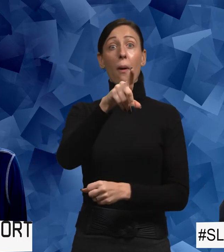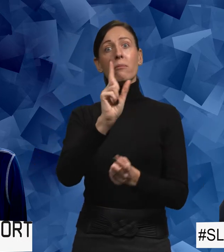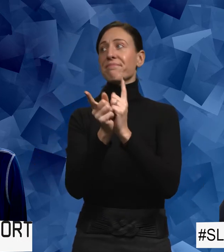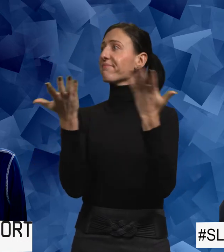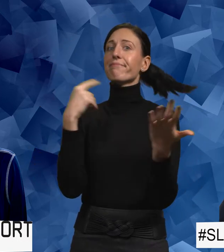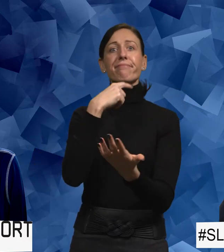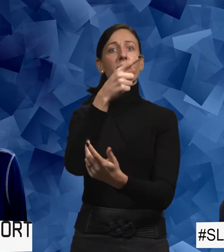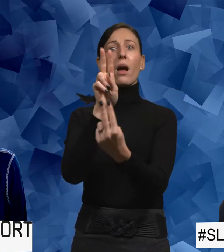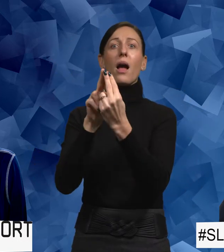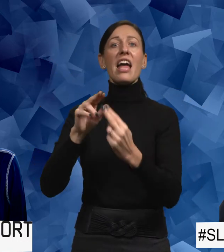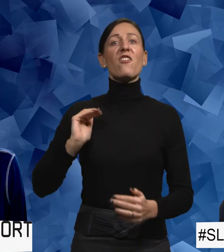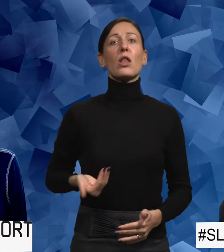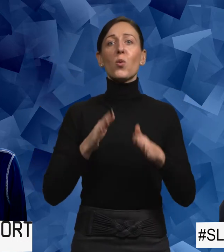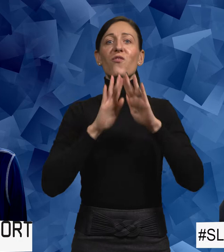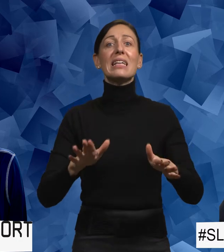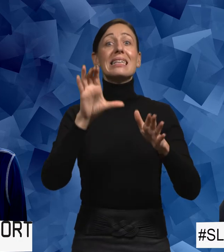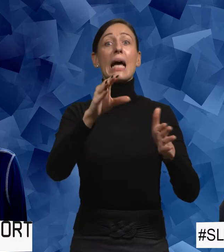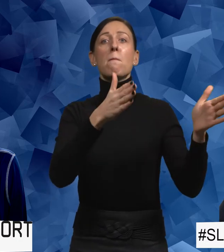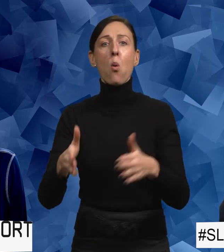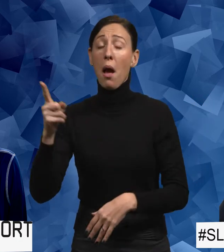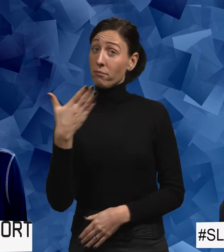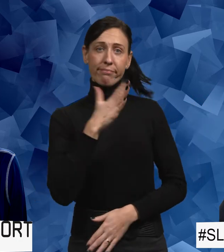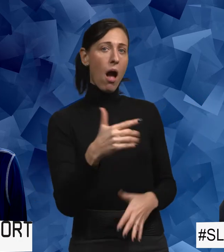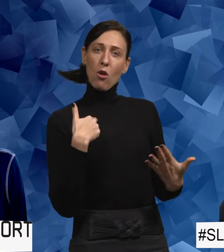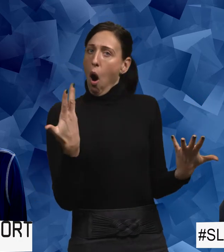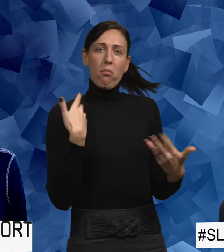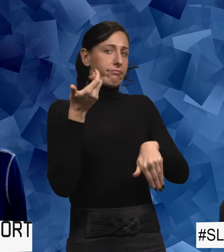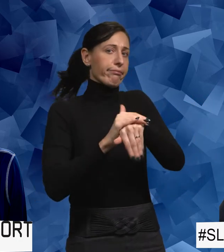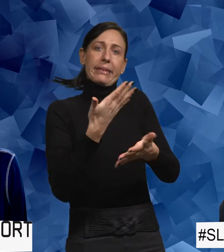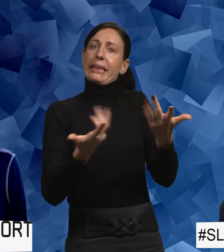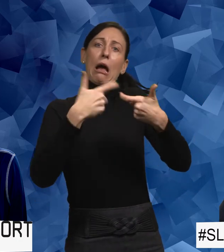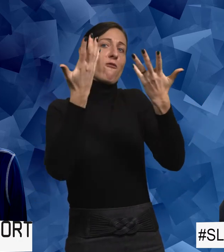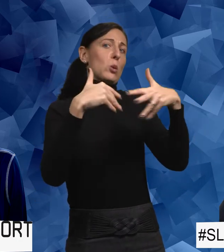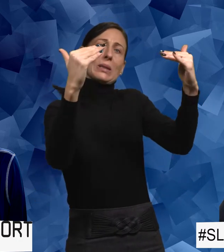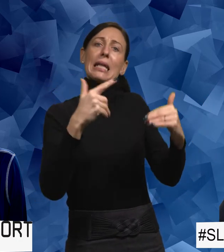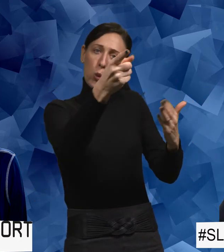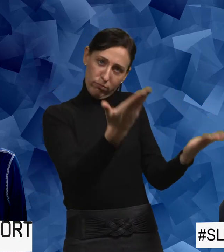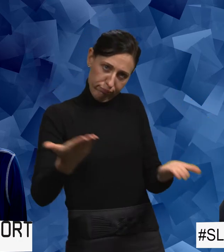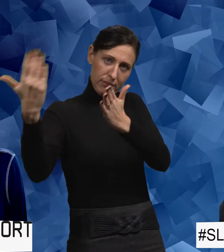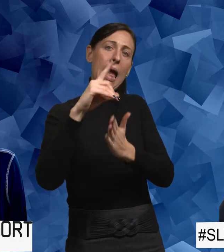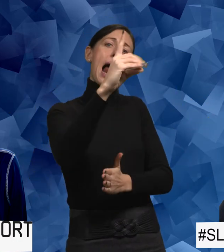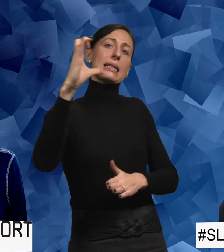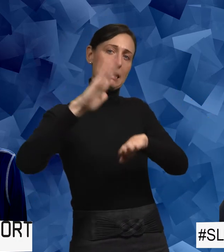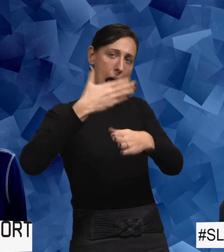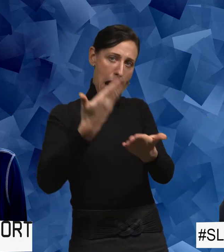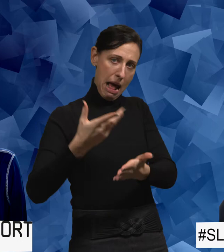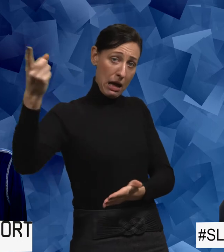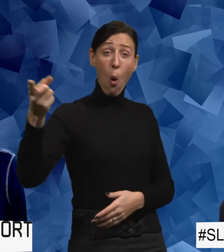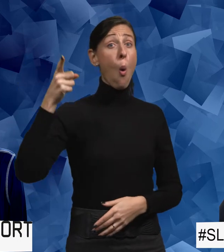säger kvinnofylldssamordningen, jag kan ingenting om funktionsnedsättning, då får du gå till LSS-anläggaren. Och hon kan inget om